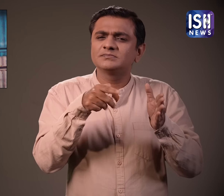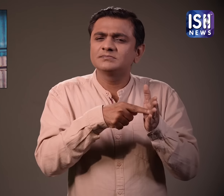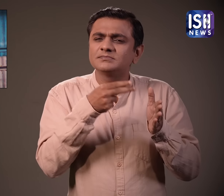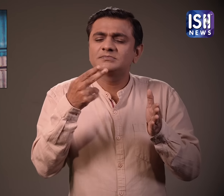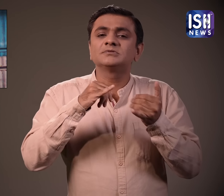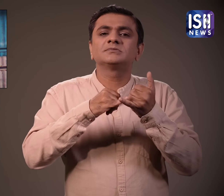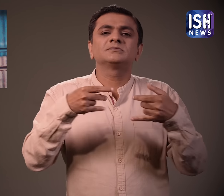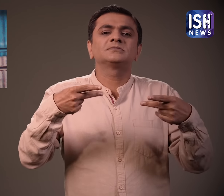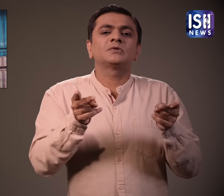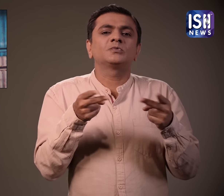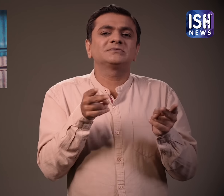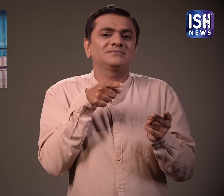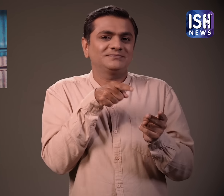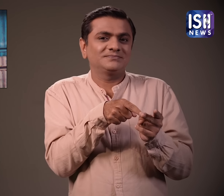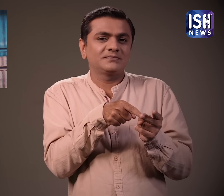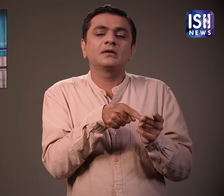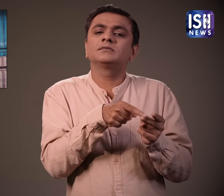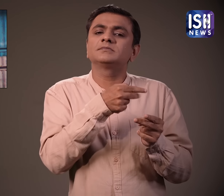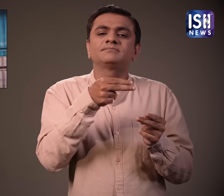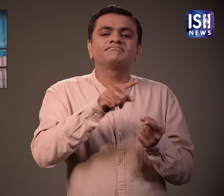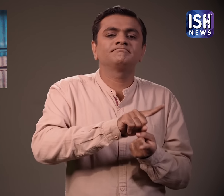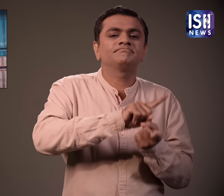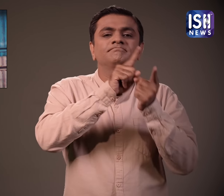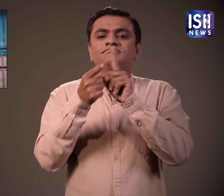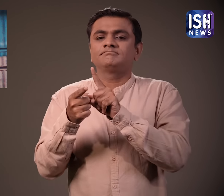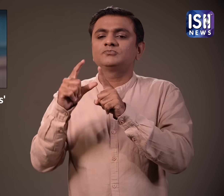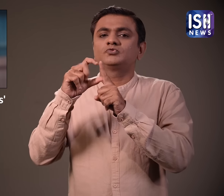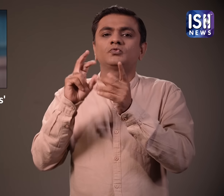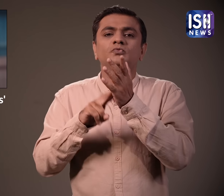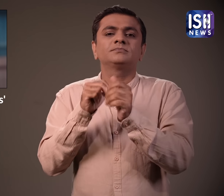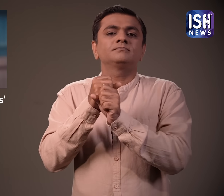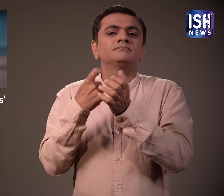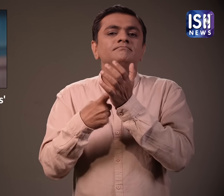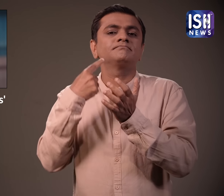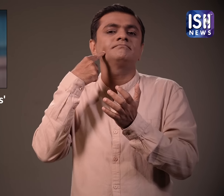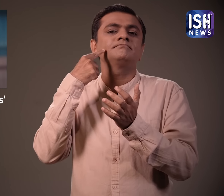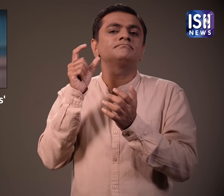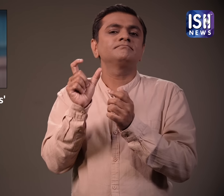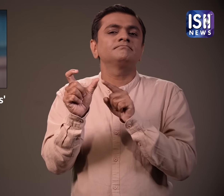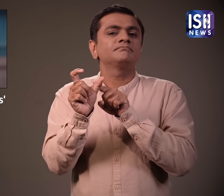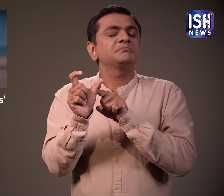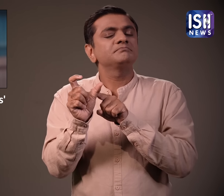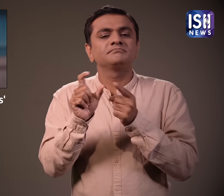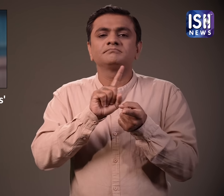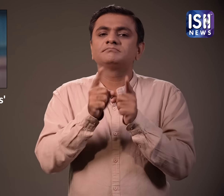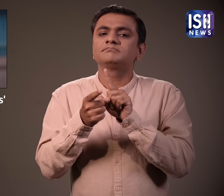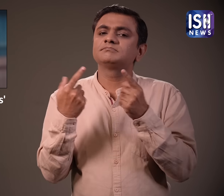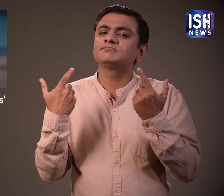जाएगा।